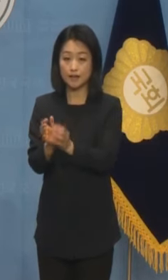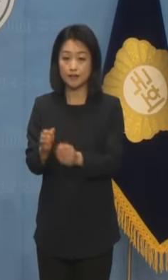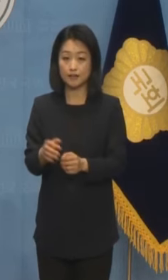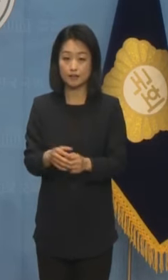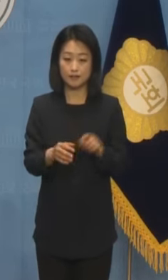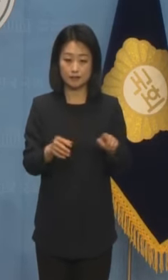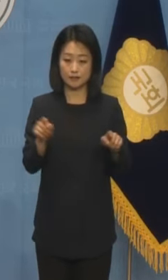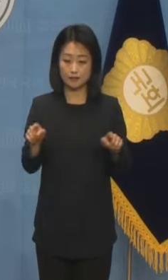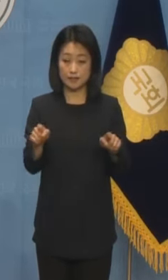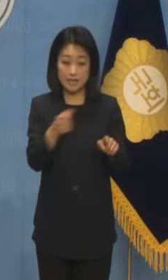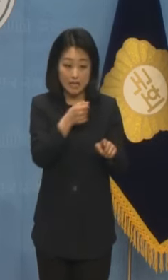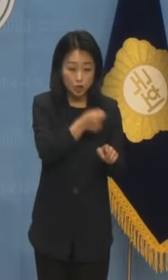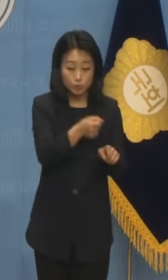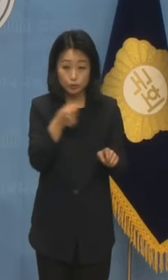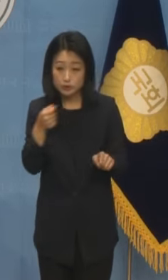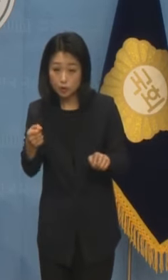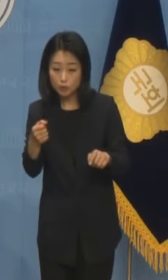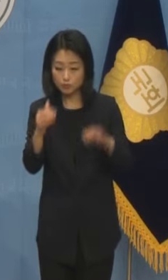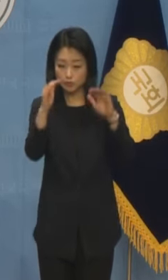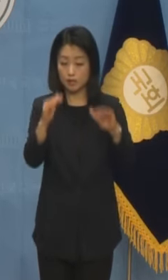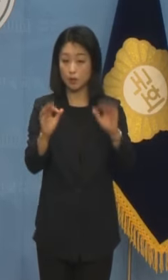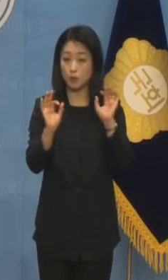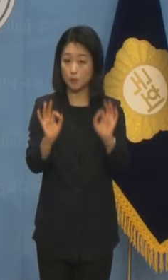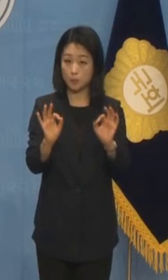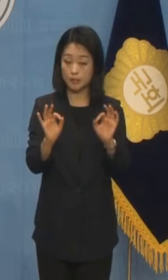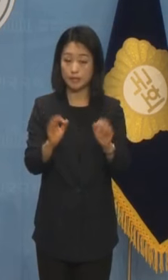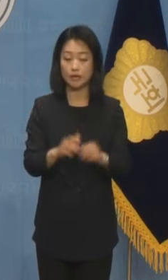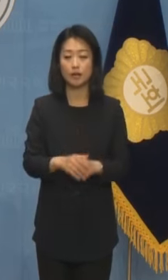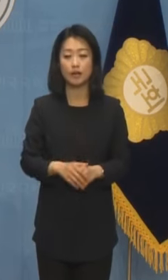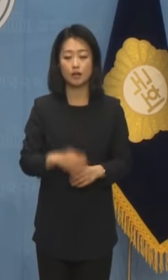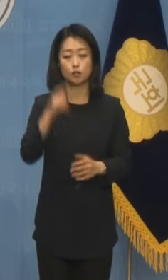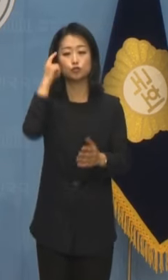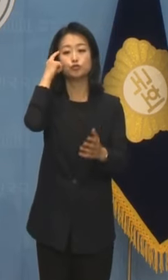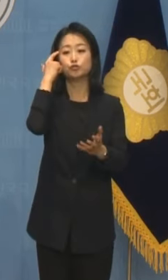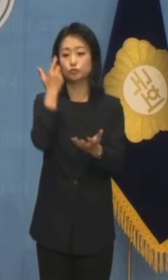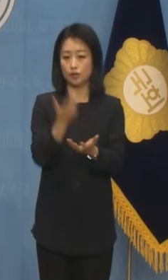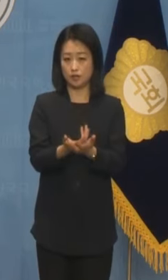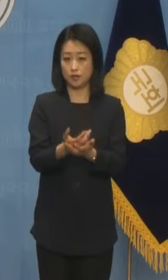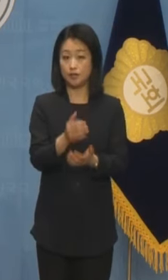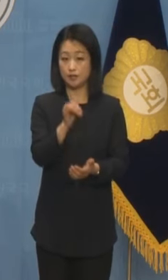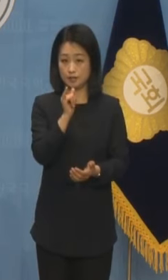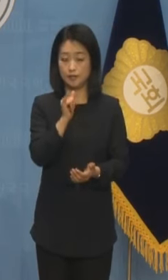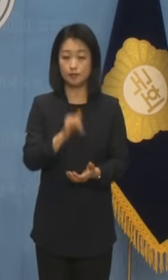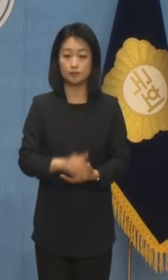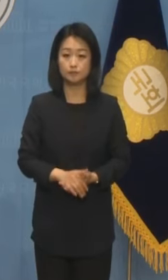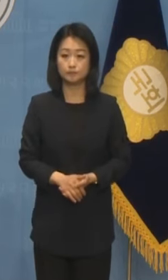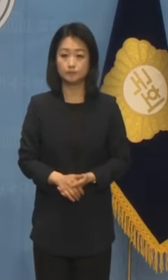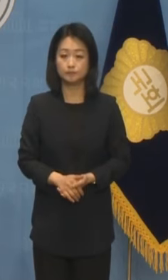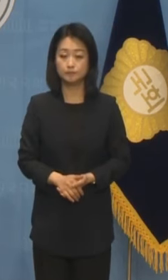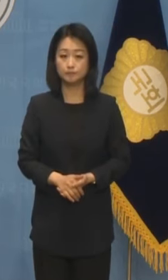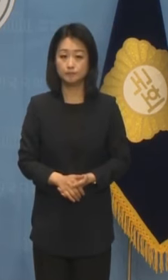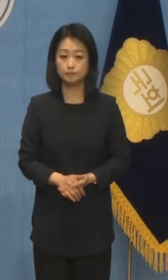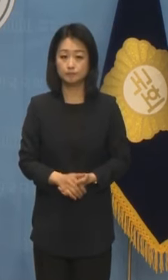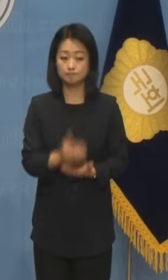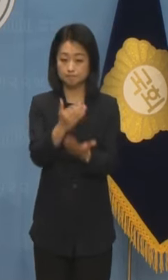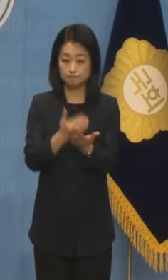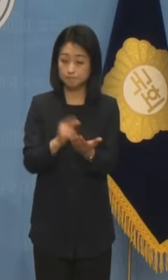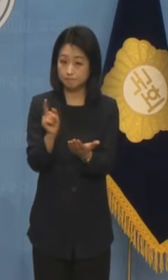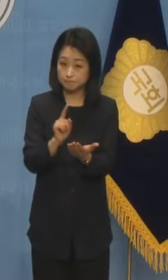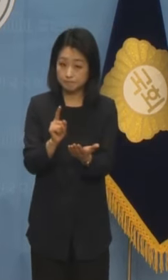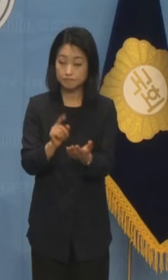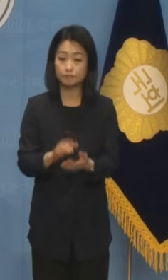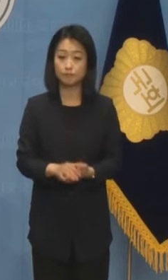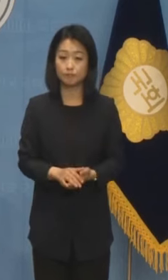언론 인터뷰를 통해 밝힌 내용을 보면 굉장히 충격적입니다. 모 언론의 내용을 보면